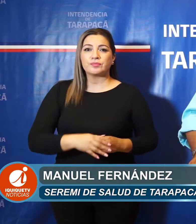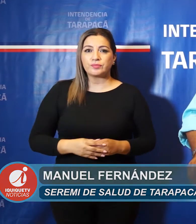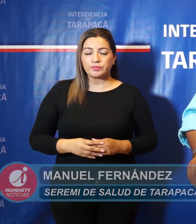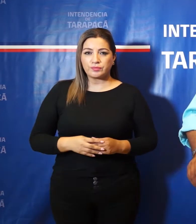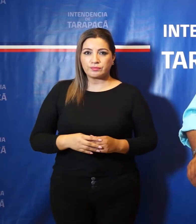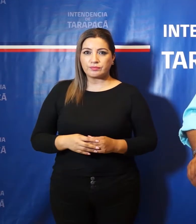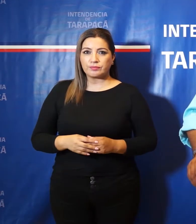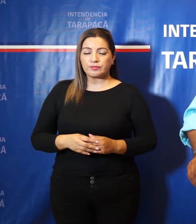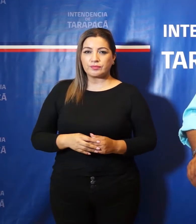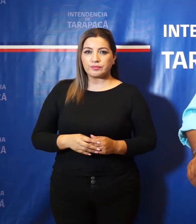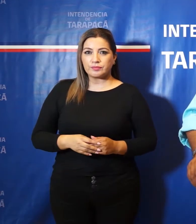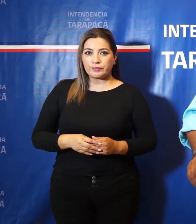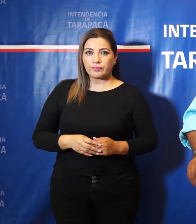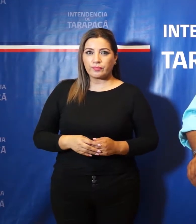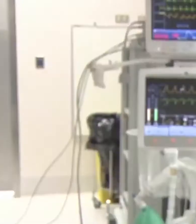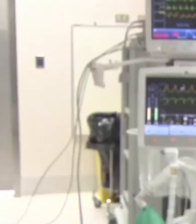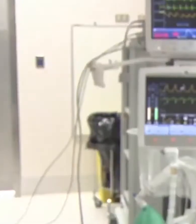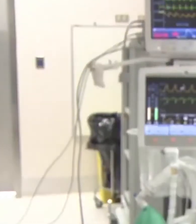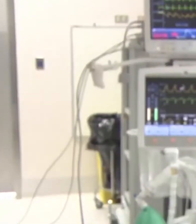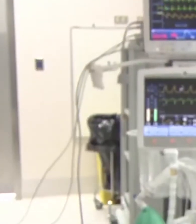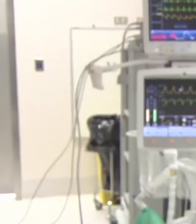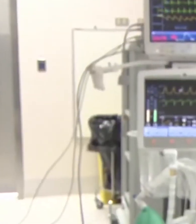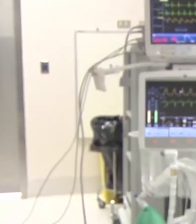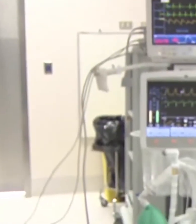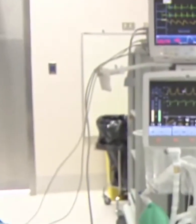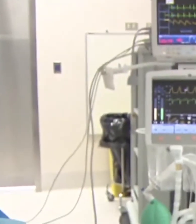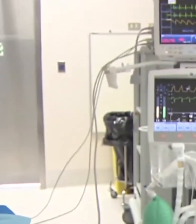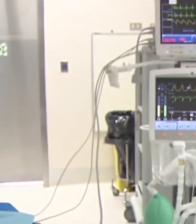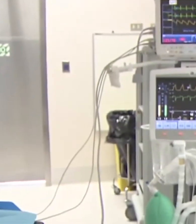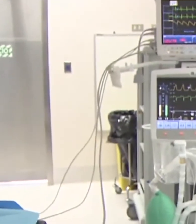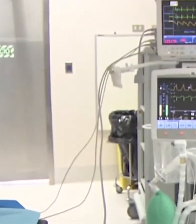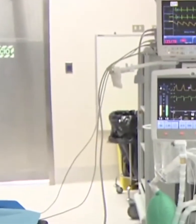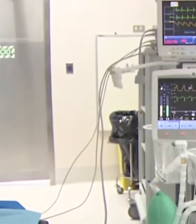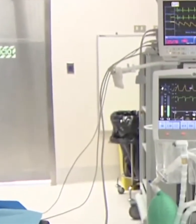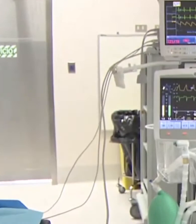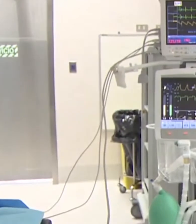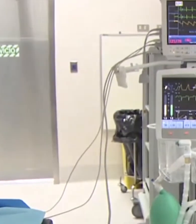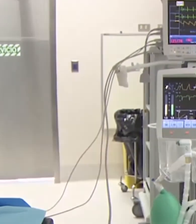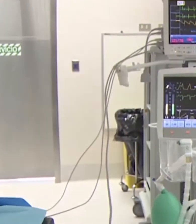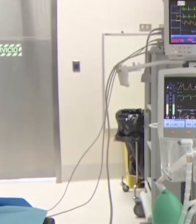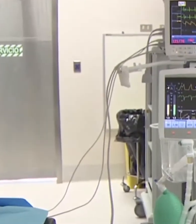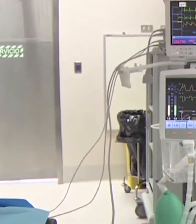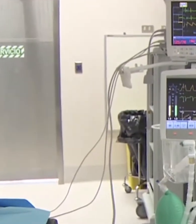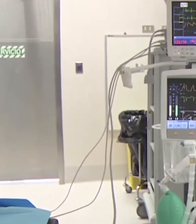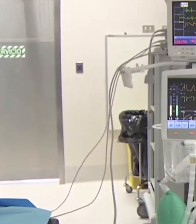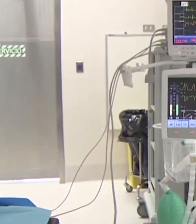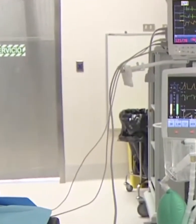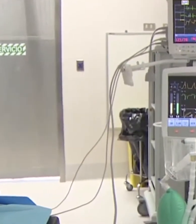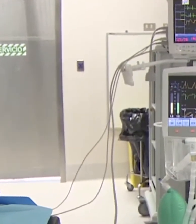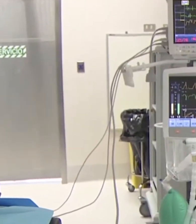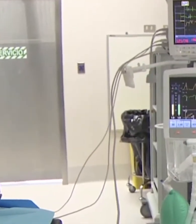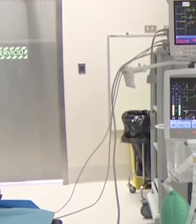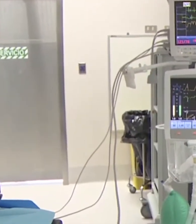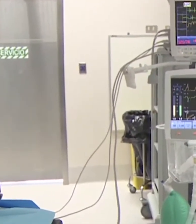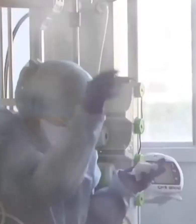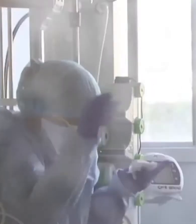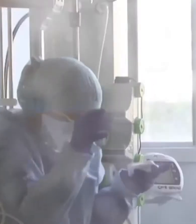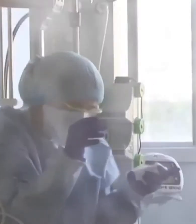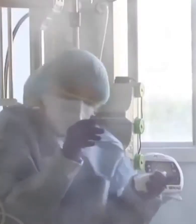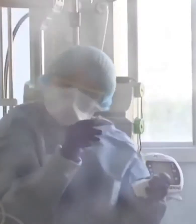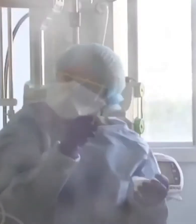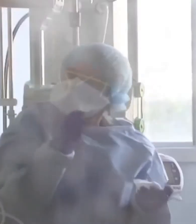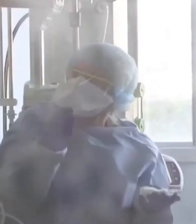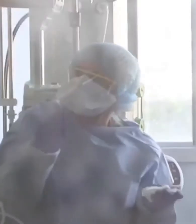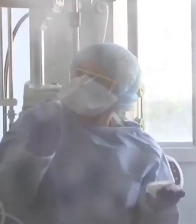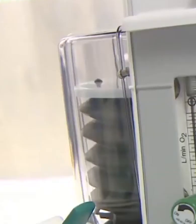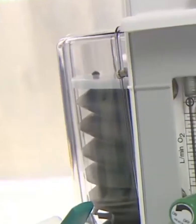y que además considera 13 fallecidos desde el último reporte que lo realizamos el día jueves de la semana